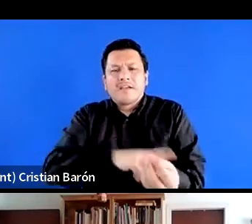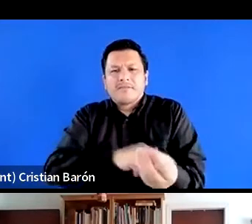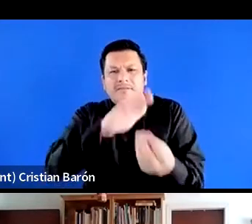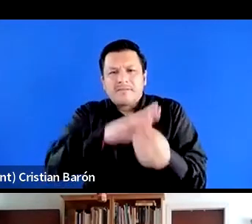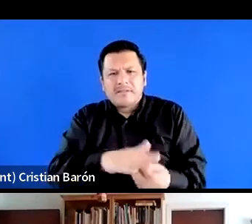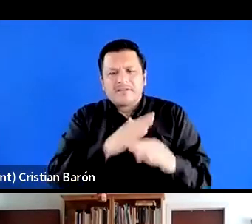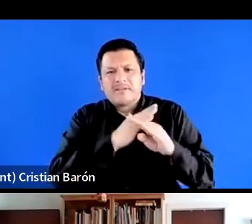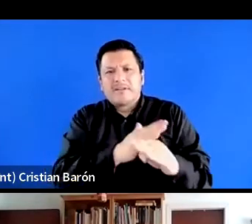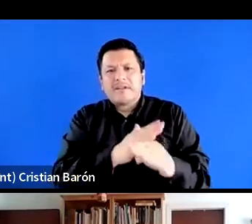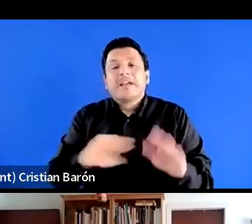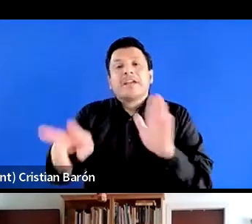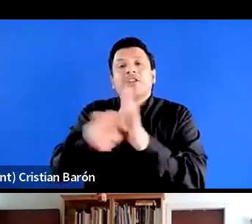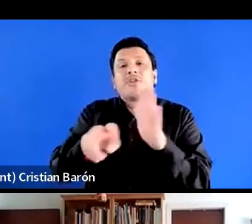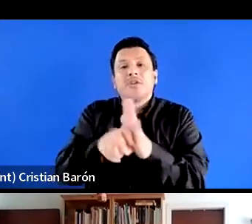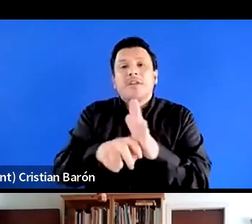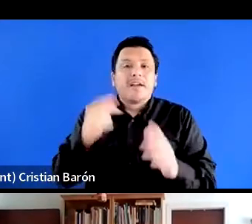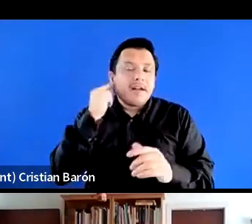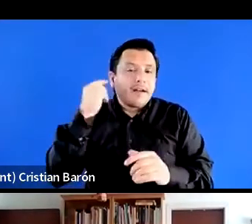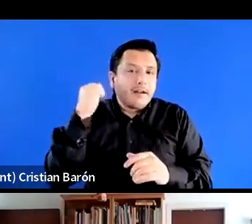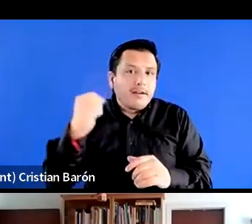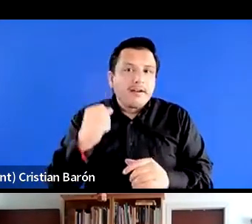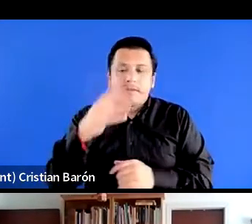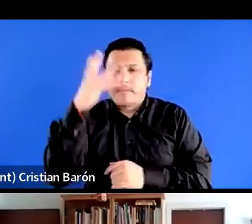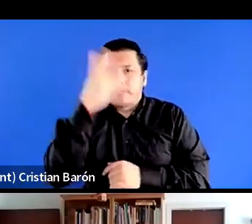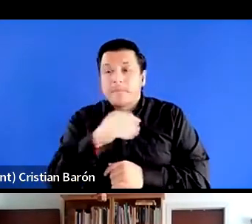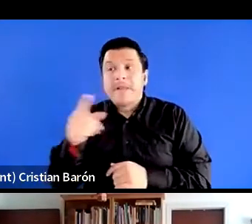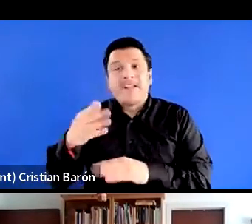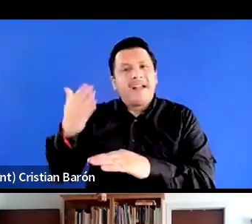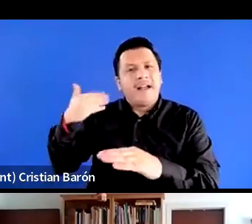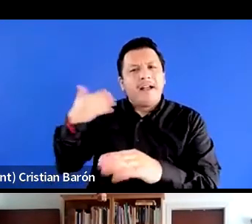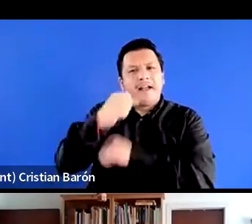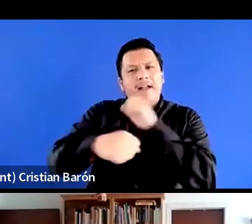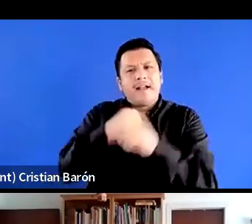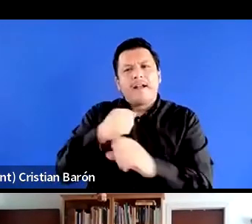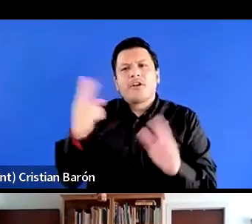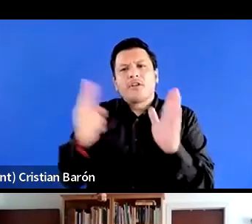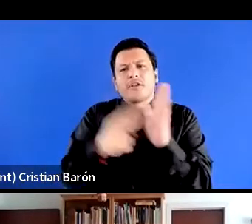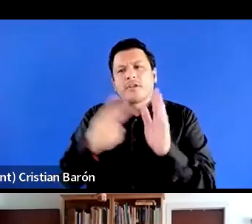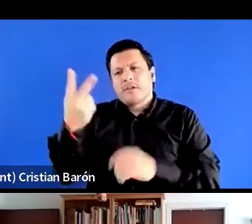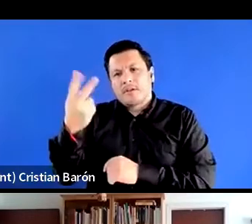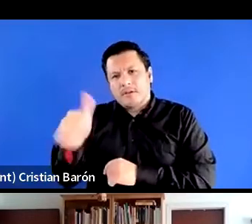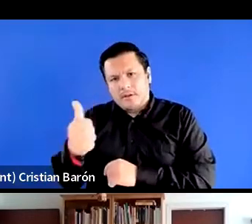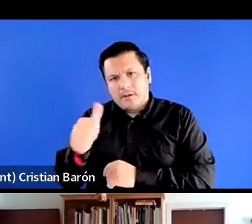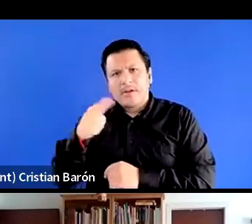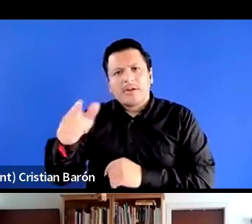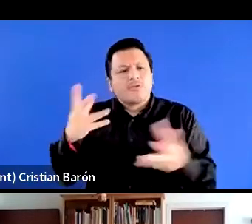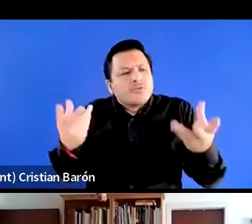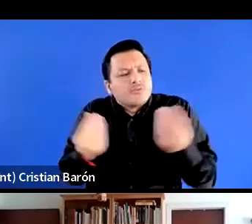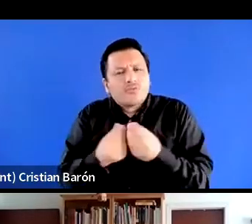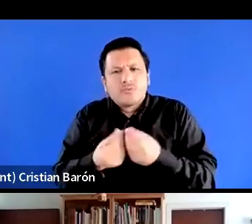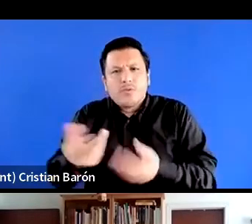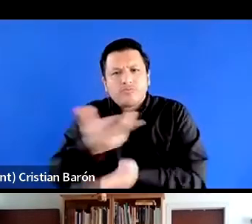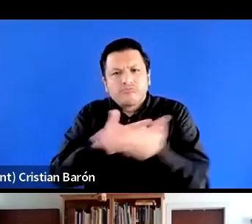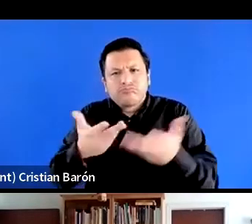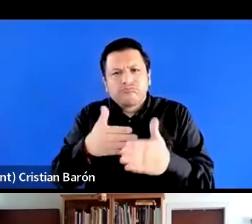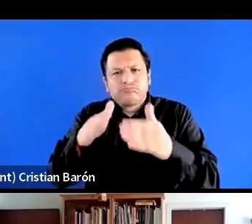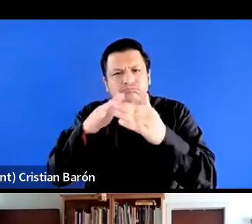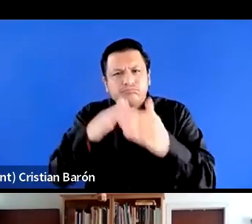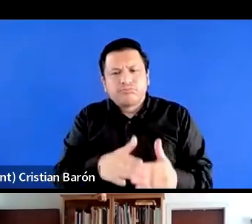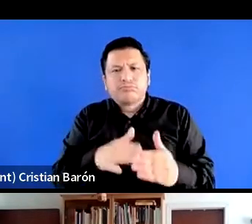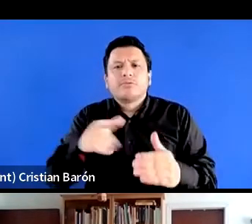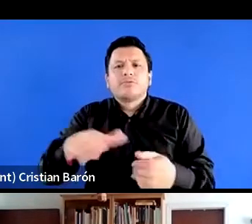feminista y la belleza. Desde el 2010, codirige el colectivo para la eliminación del racismo, COOPERA,